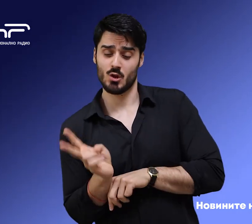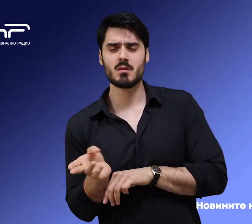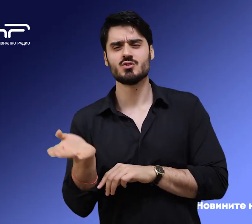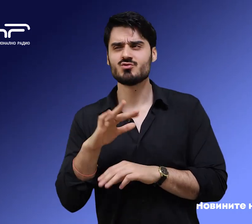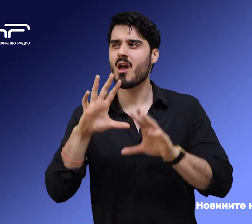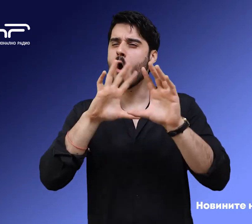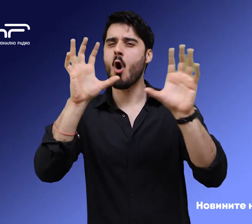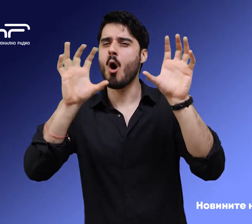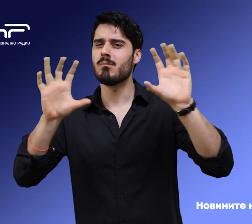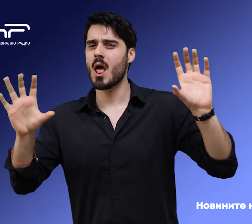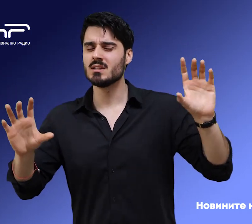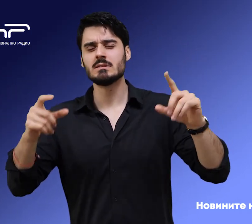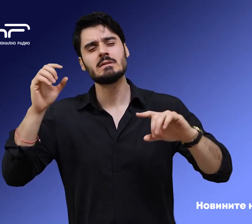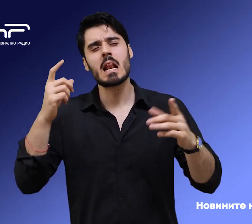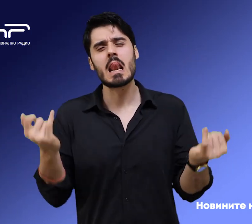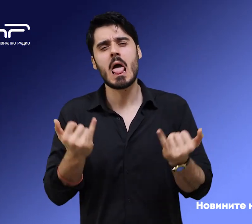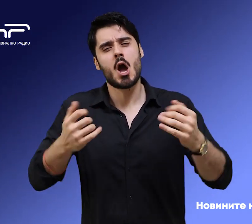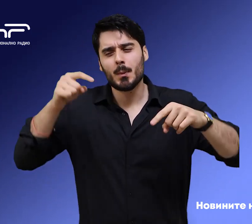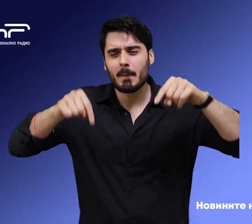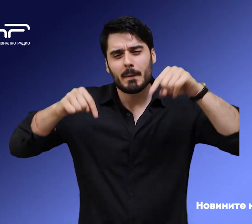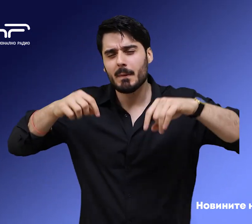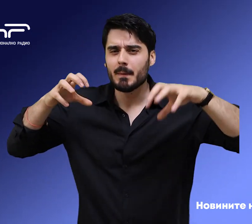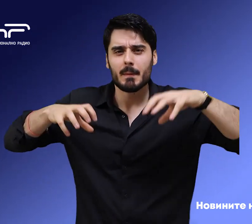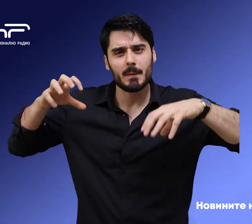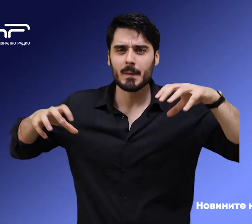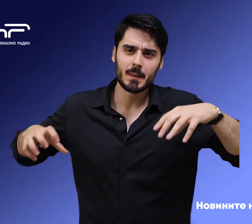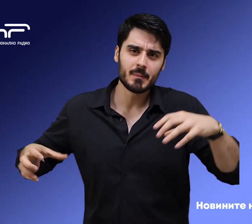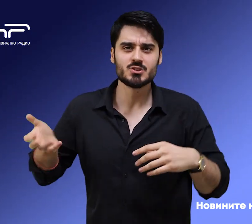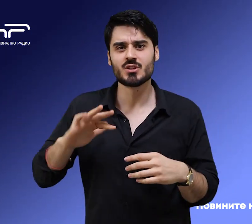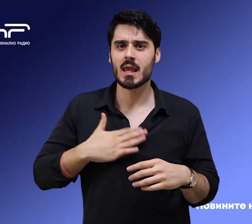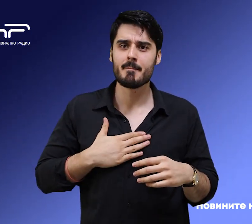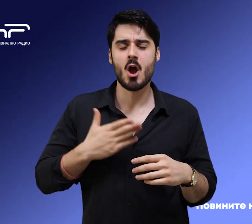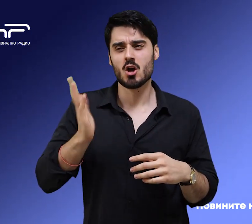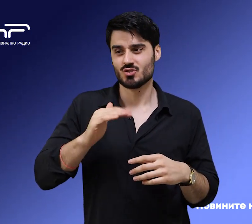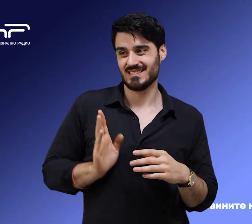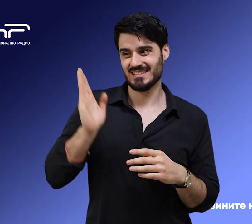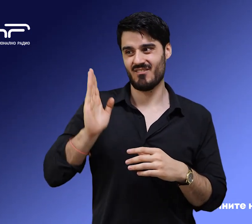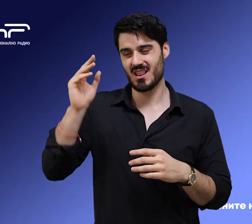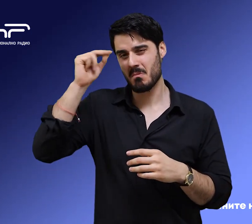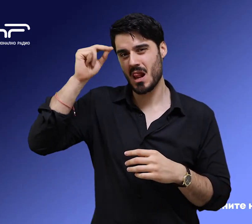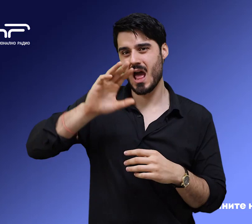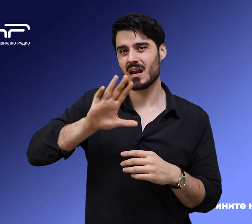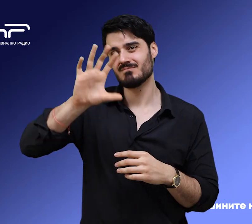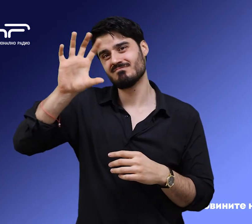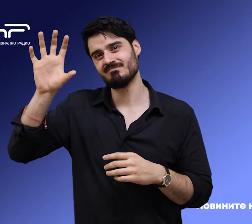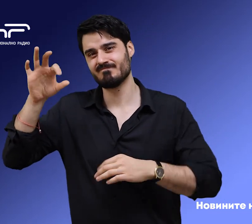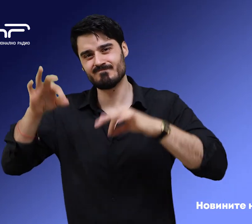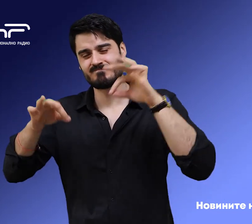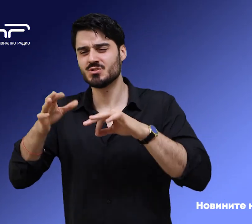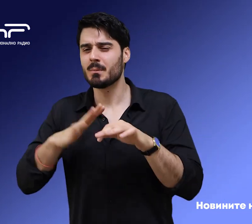предимно облачно. Слаби превелявания от дъжд ще има на места все още главно в Северна България и крайните западни райони. Ще духа слаб